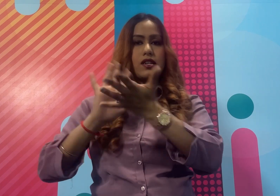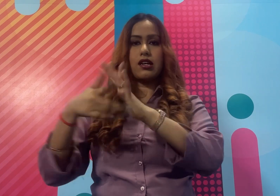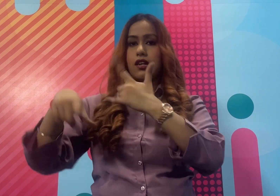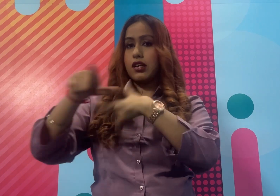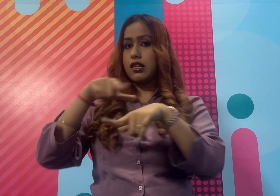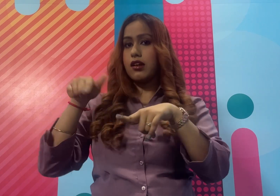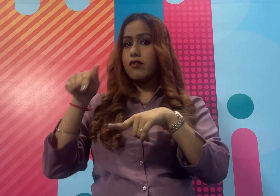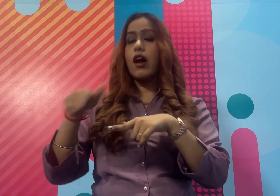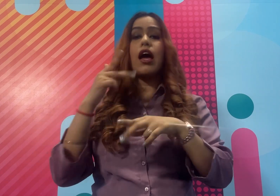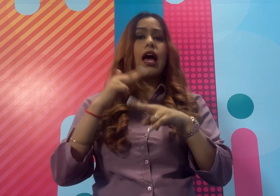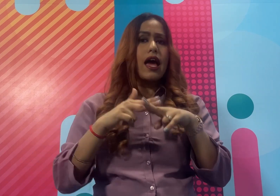होता है